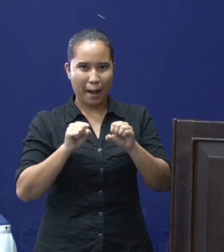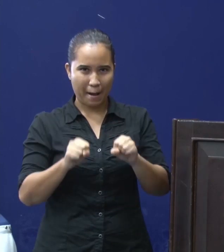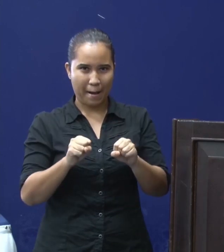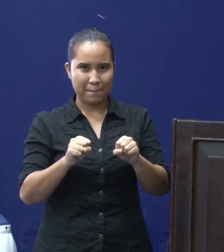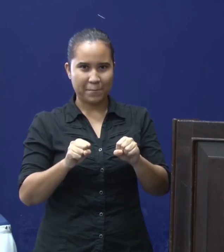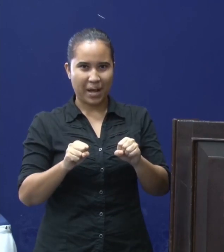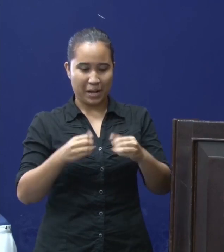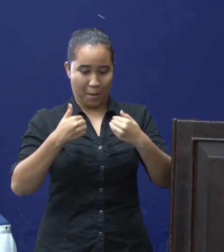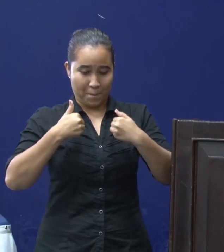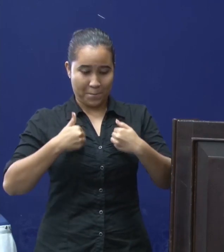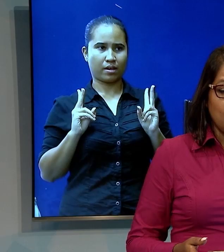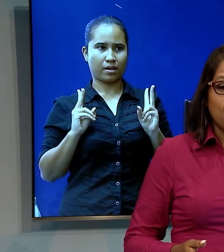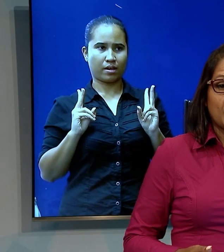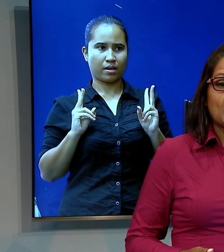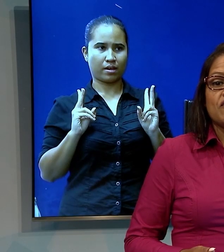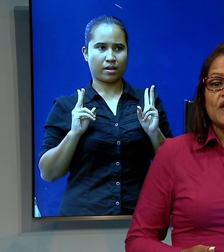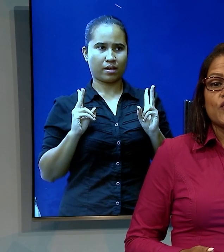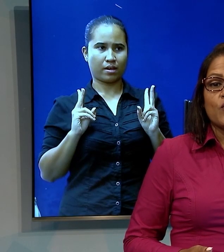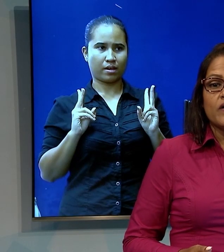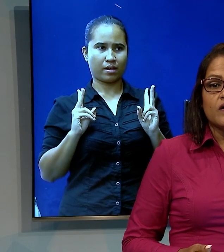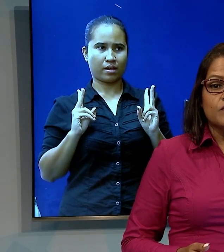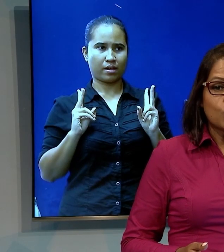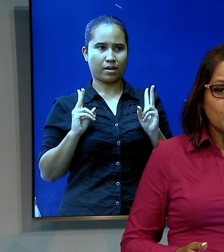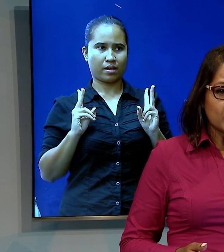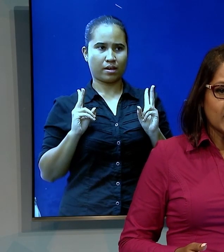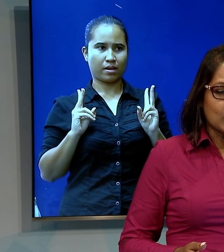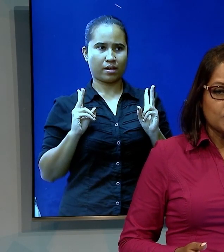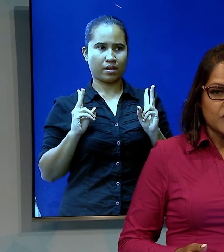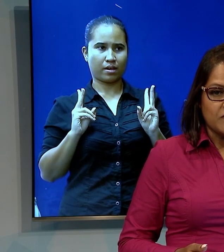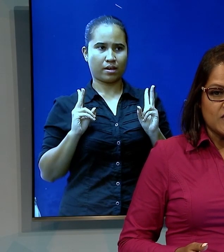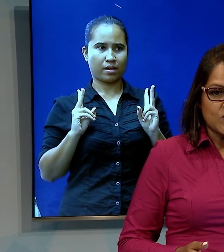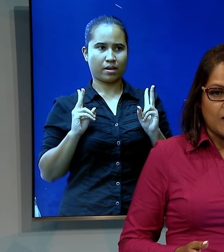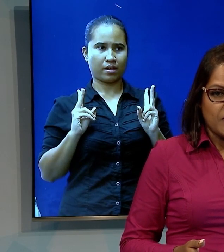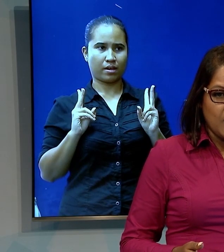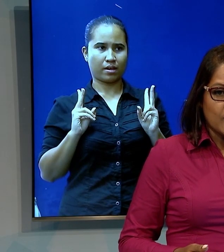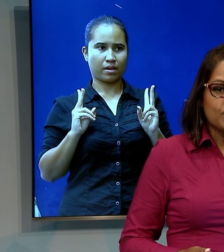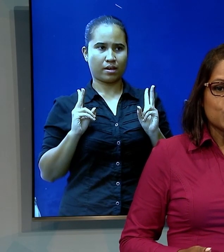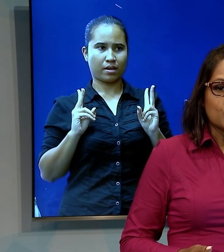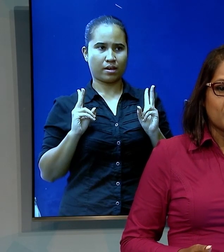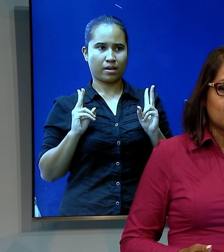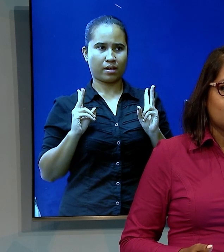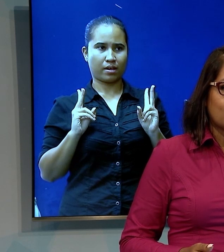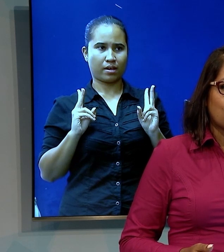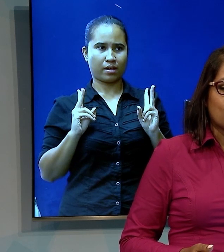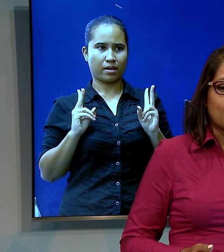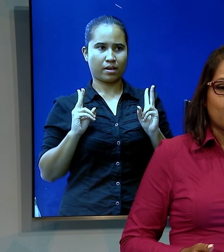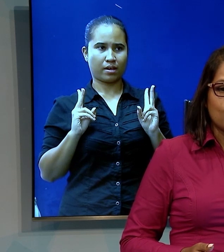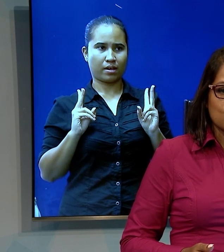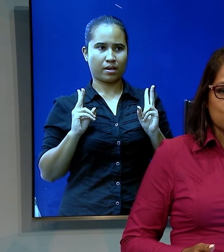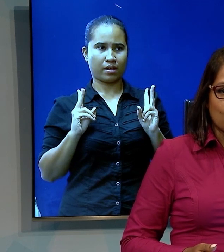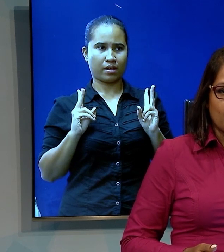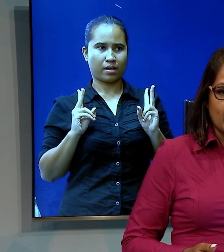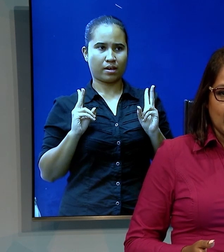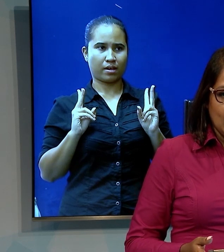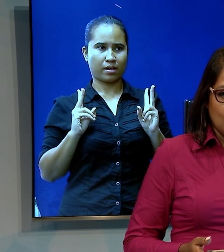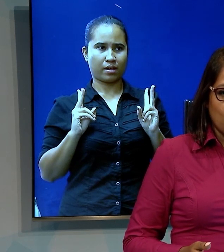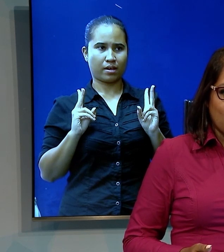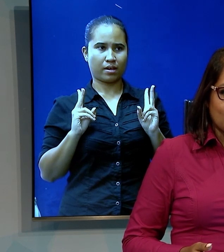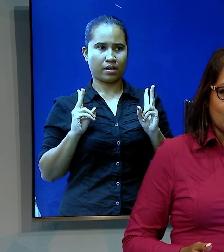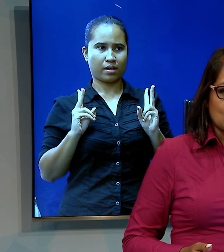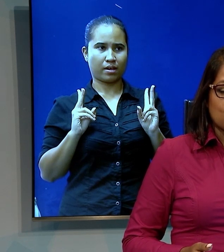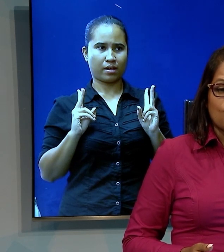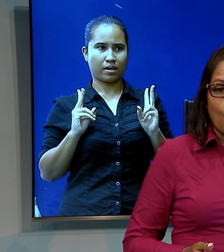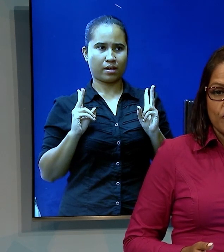ongehoorzaamheid. Vera heeft wederom een beroep gedaan op de gemeenschap. Het verzoek van de directeur van Volksgezondheid,